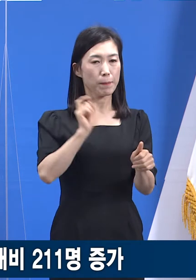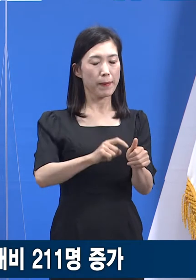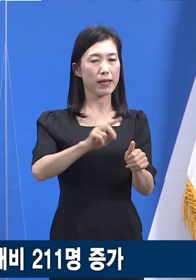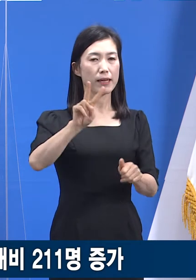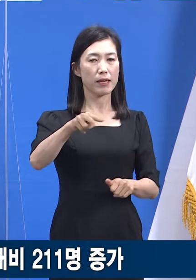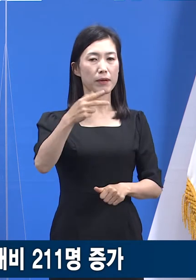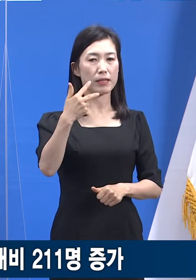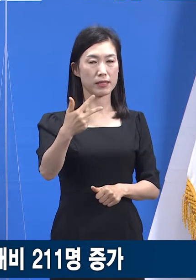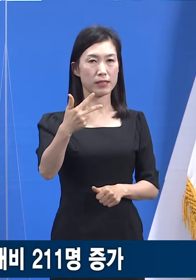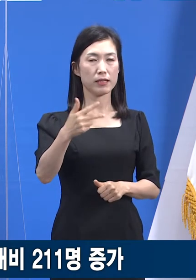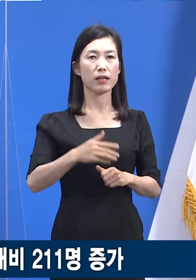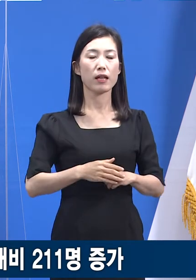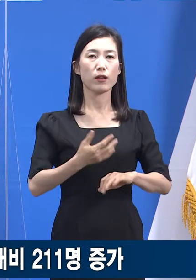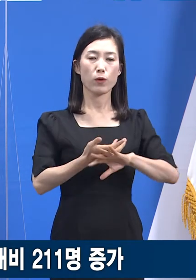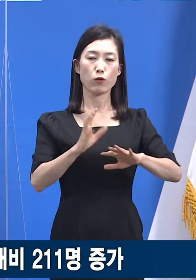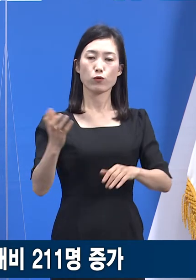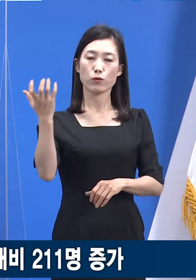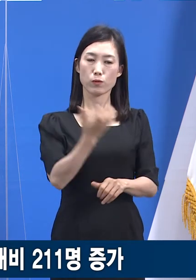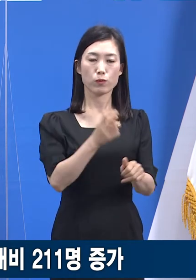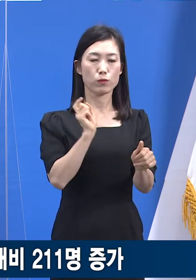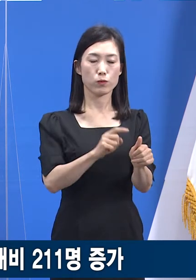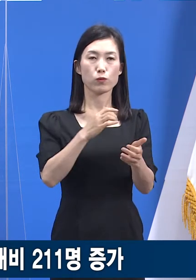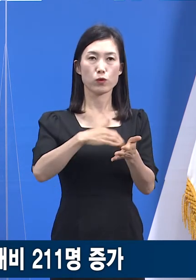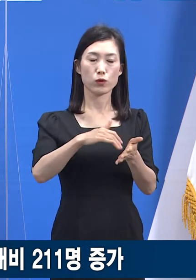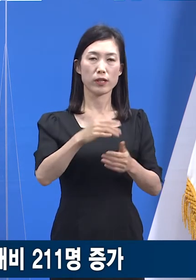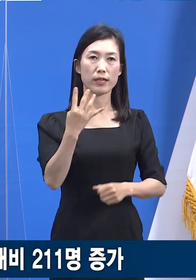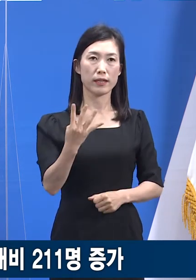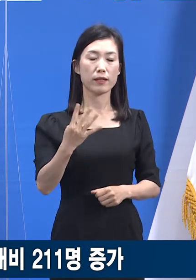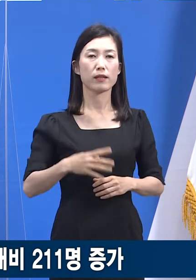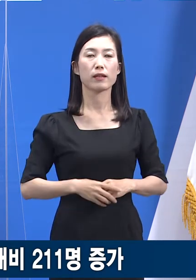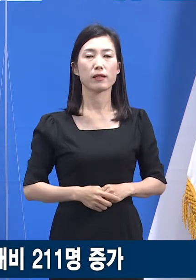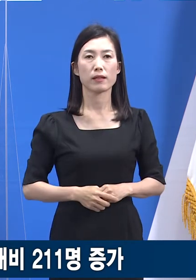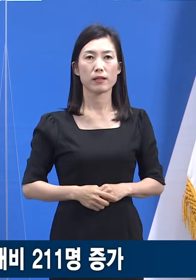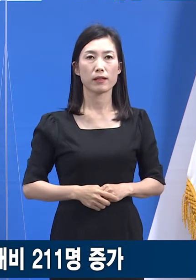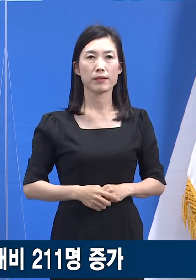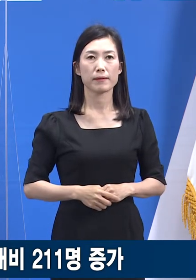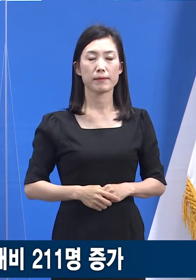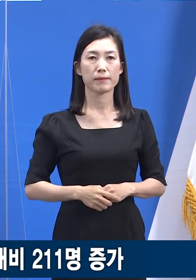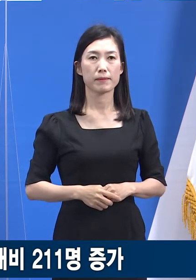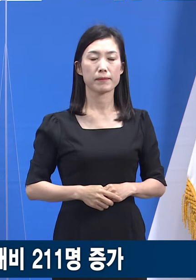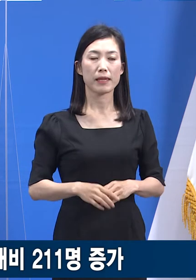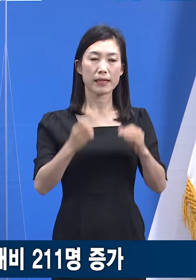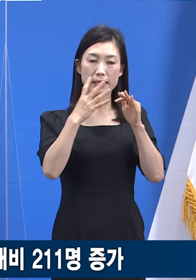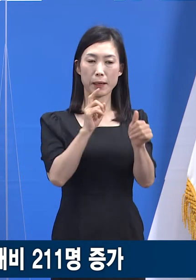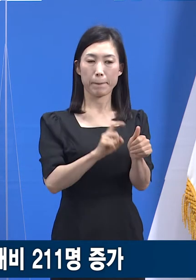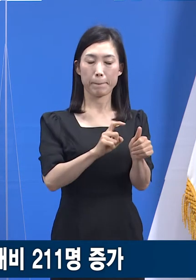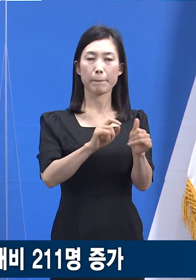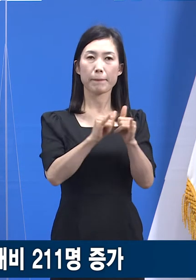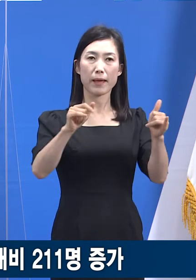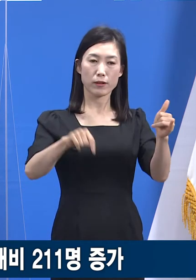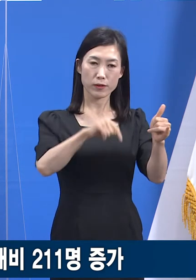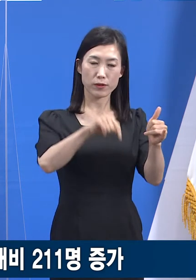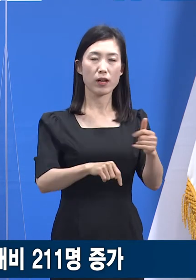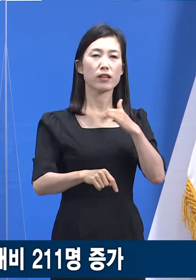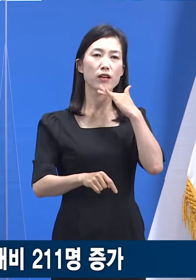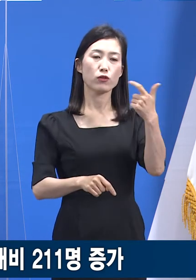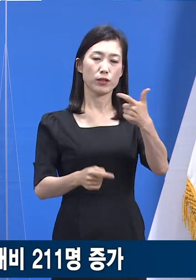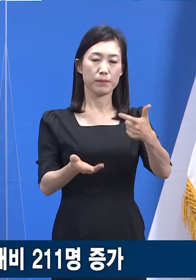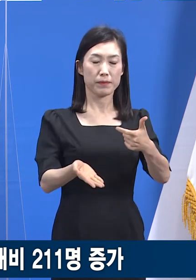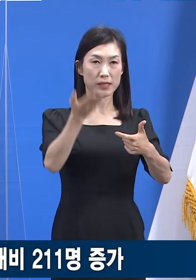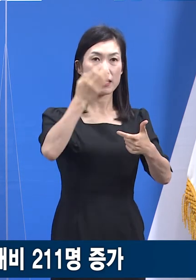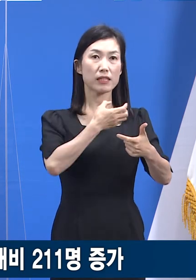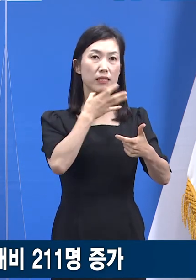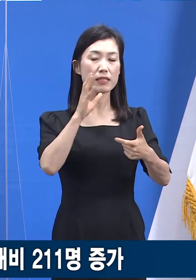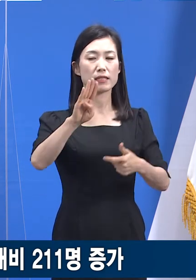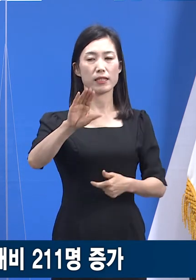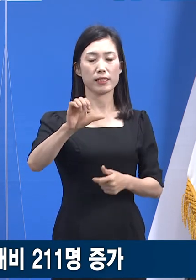207명이며 해외 유입 관련 사례는 4명입니다. 신규 확진자 중 60세 이상 고령자는